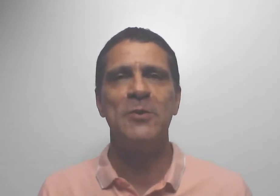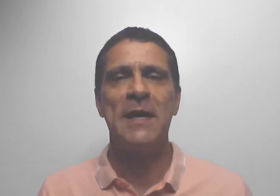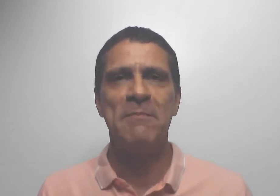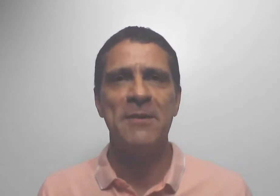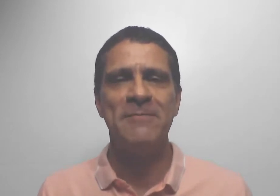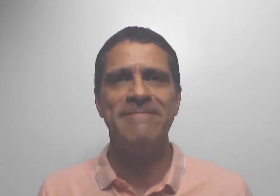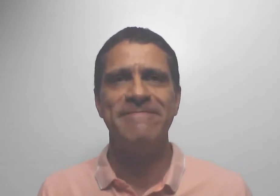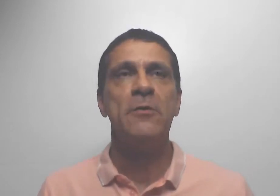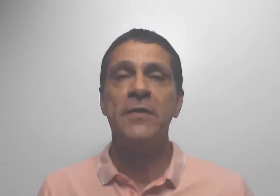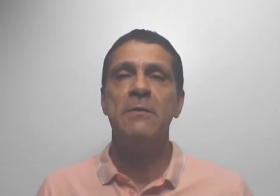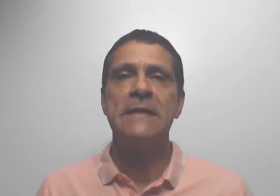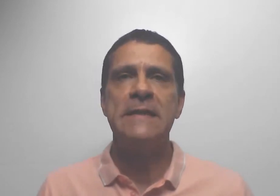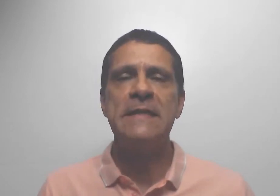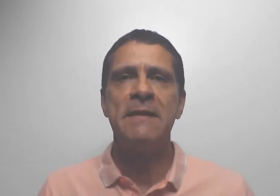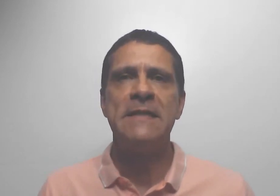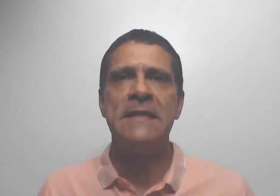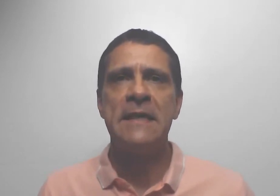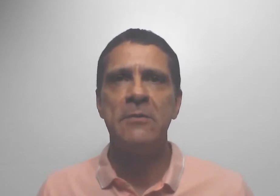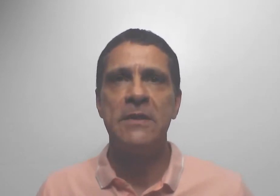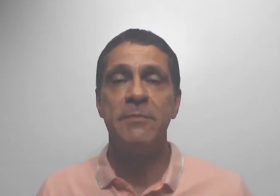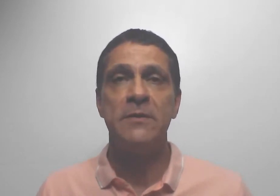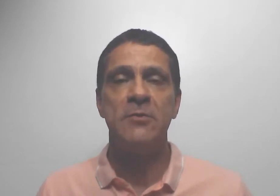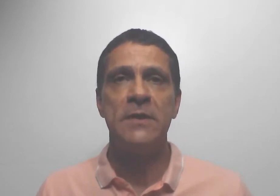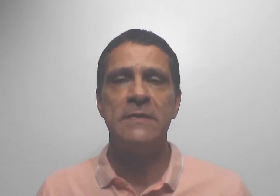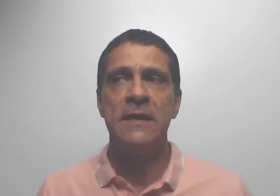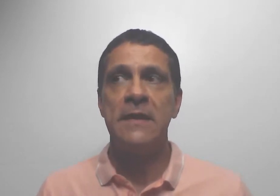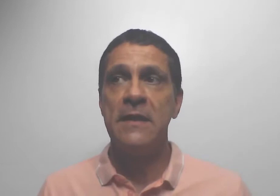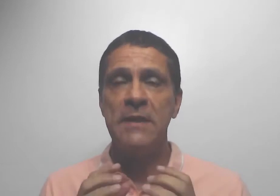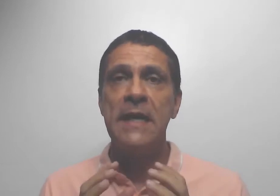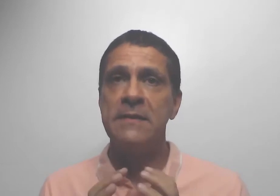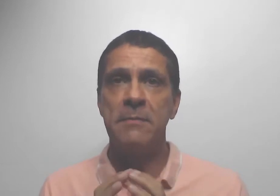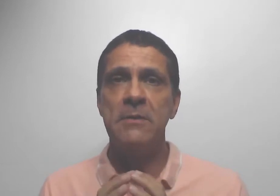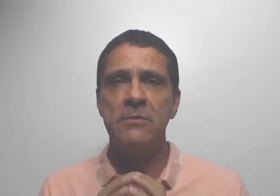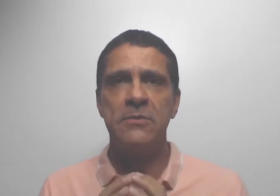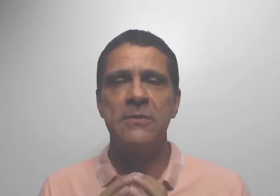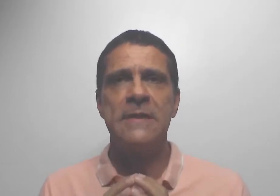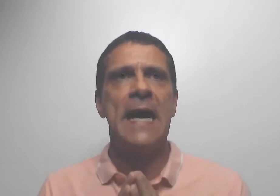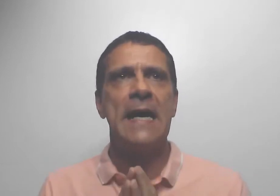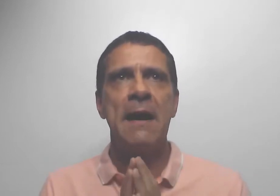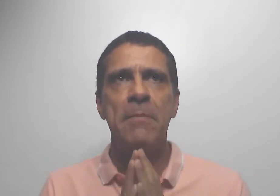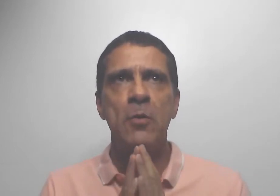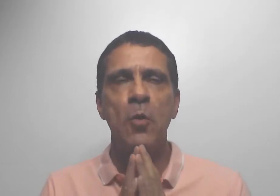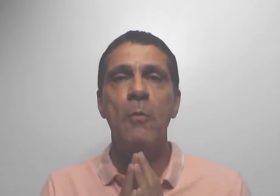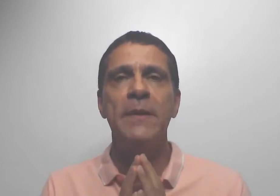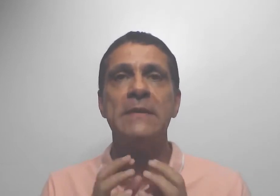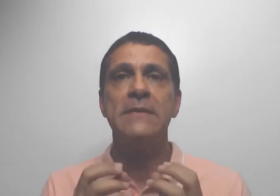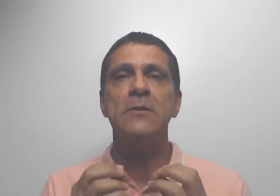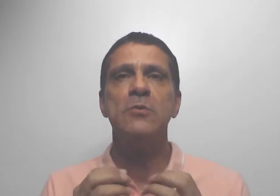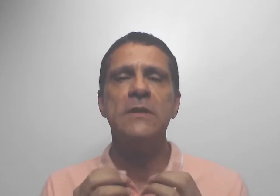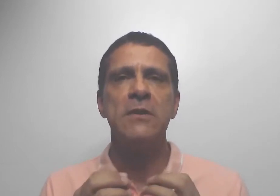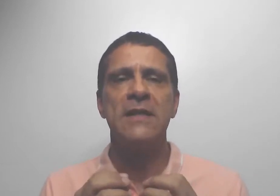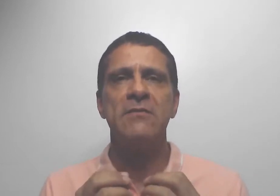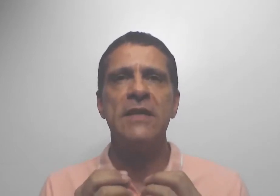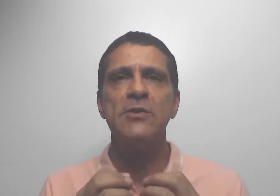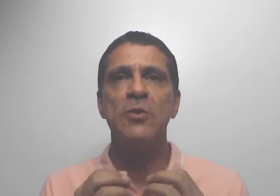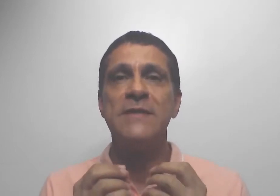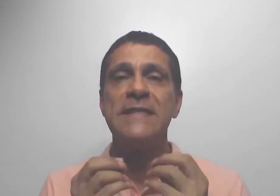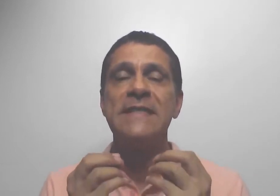uso da mão. E eu fico assim, imaginando as pessoas que não têm as mãos e que acabam compensando isso através de outros